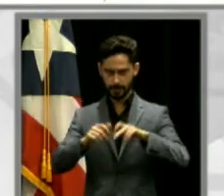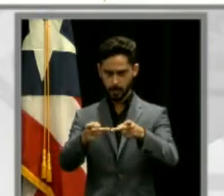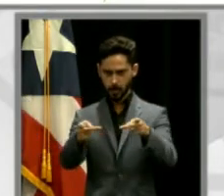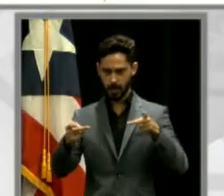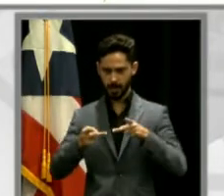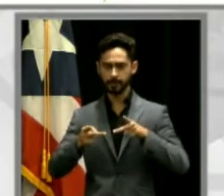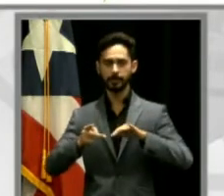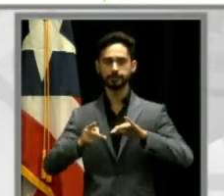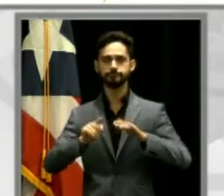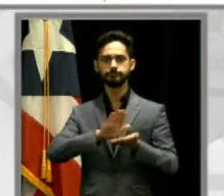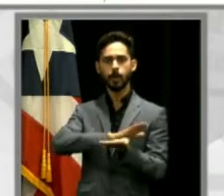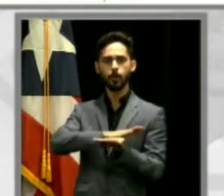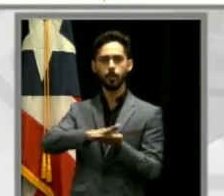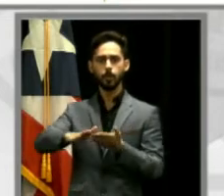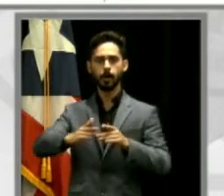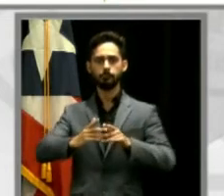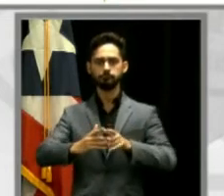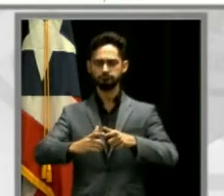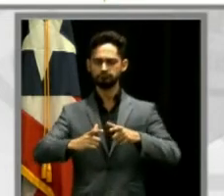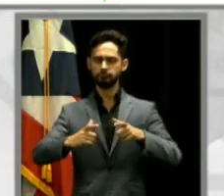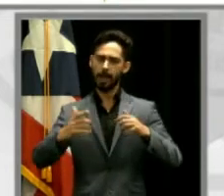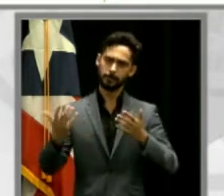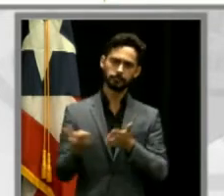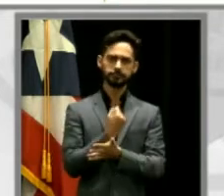códigos de construcción nuevos, las exigencias.